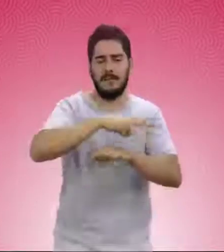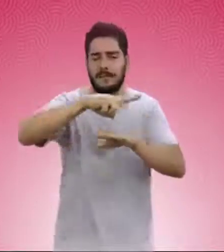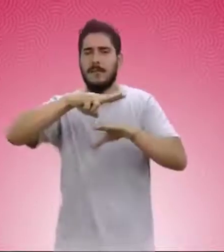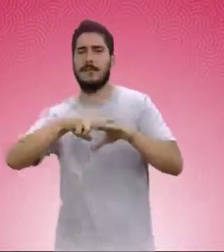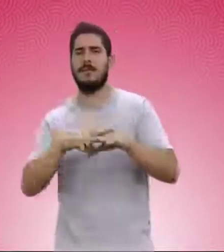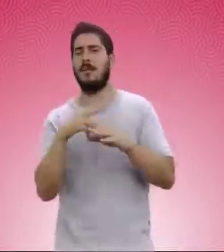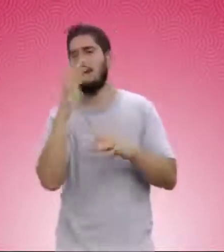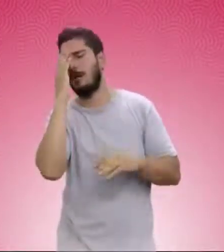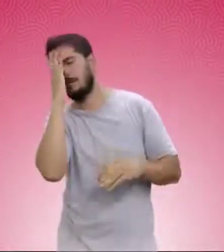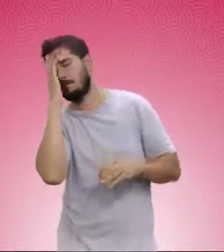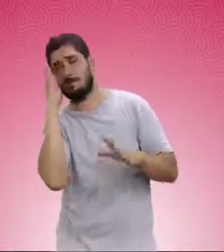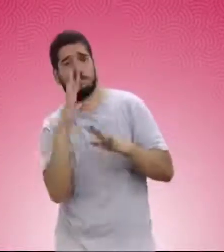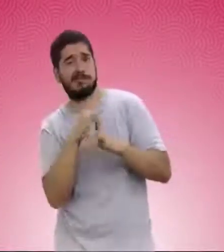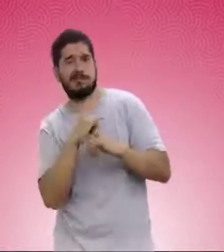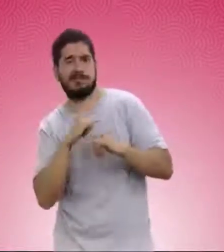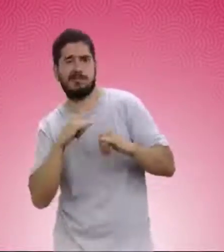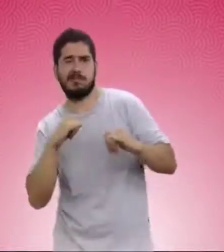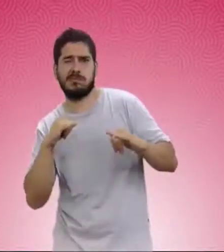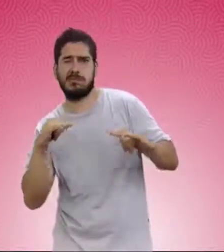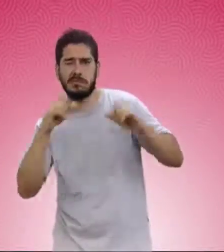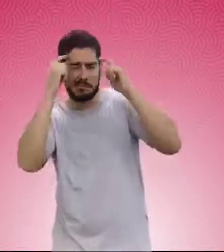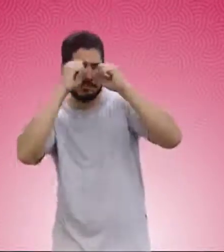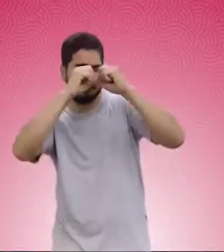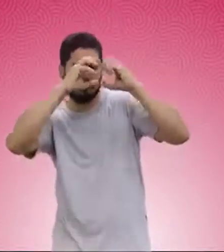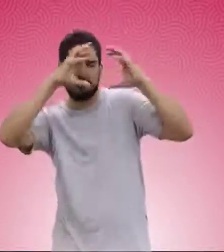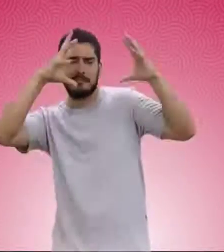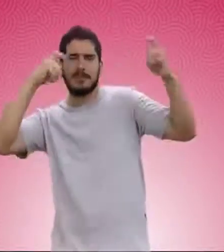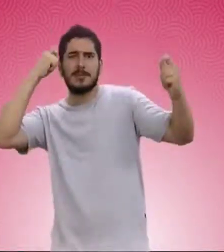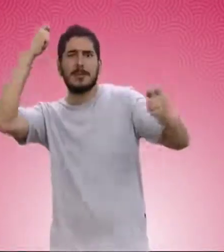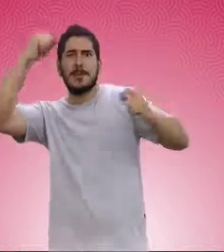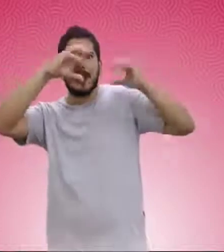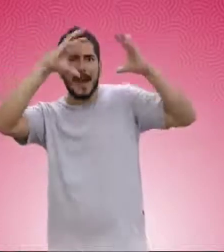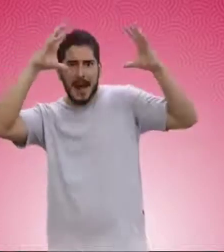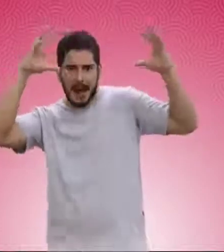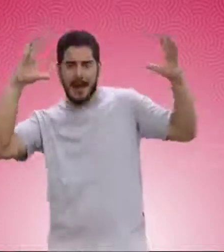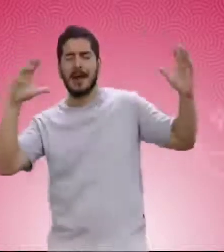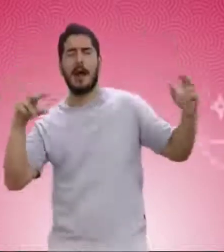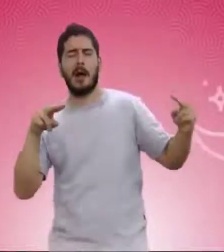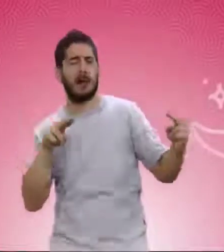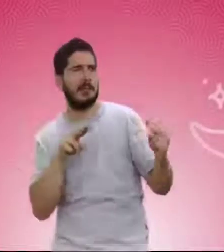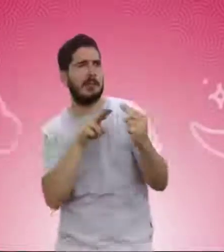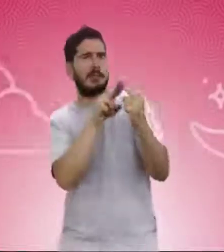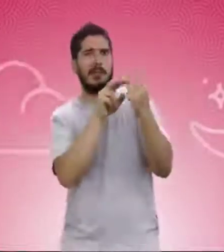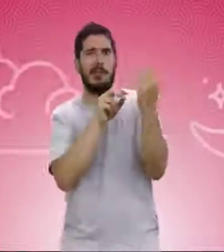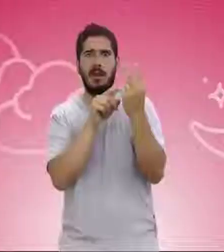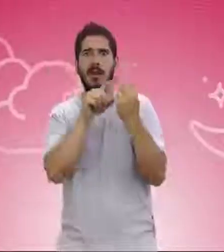descansar y se duerme. Empieza a soñar. Y en ese sueño se encuentra con Araí y Yacyl.